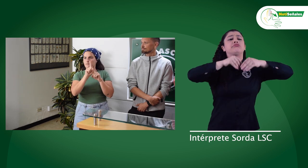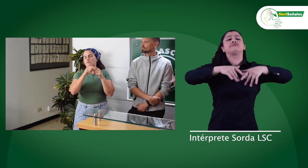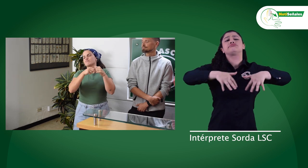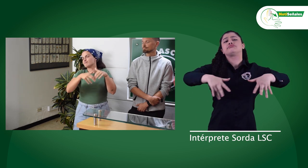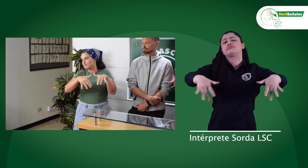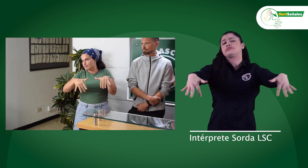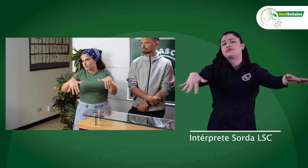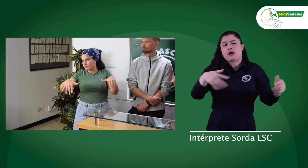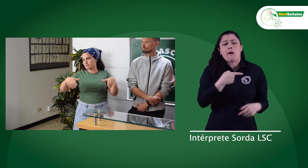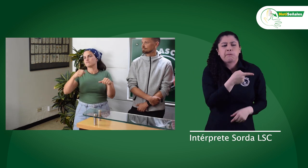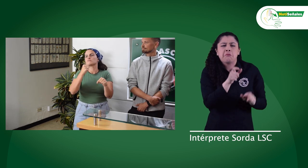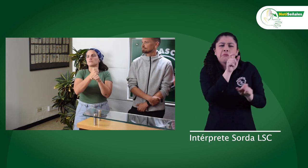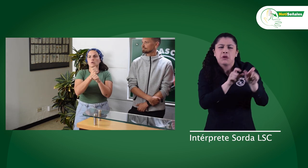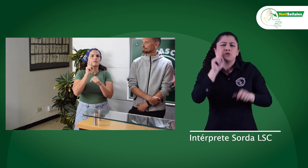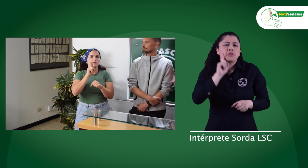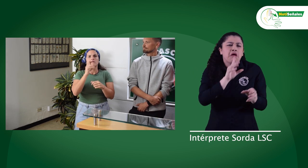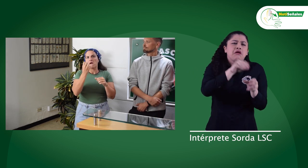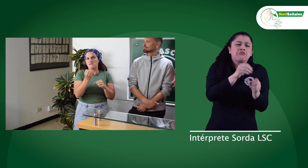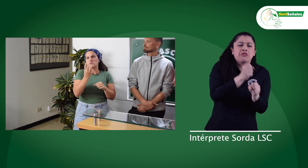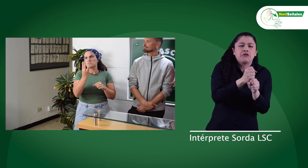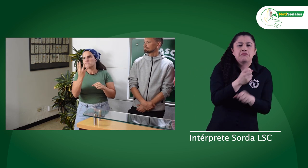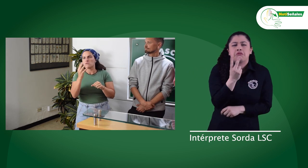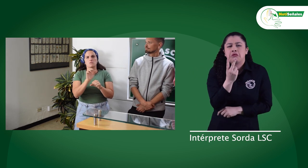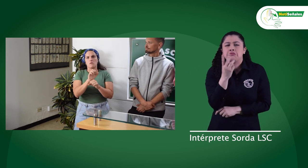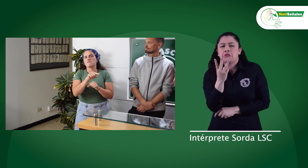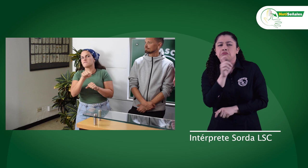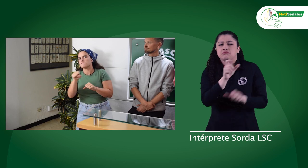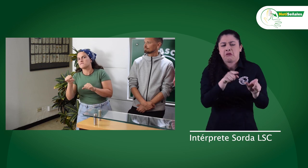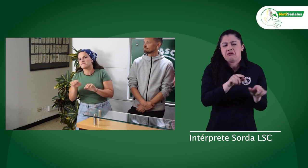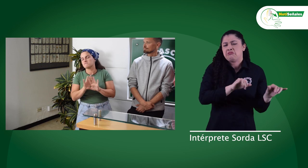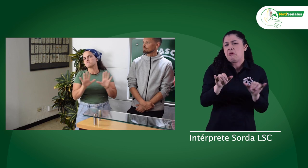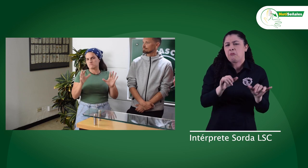creciendo. Actualmente hay unas dos o tres personas sordas allí, igual que acá.